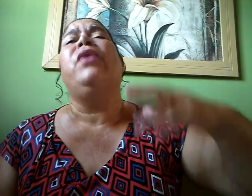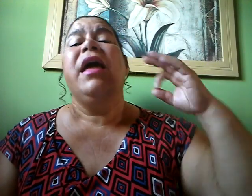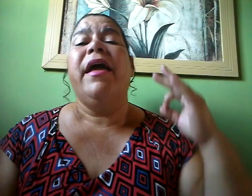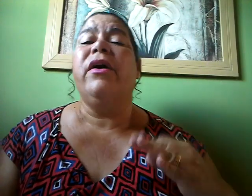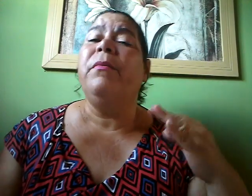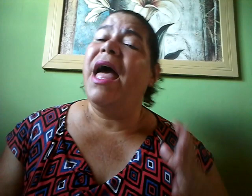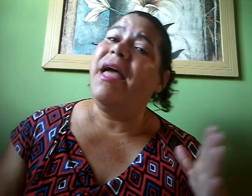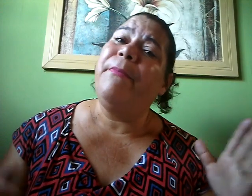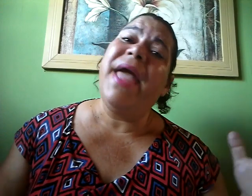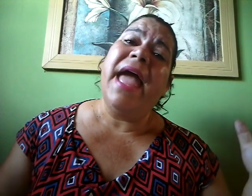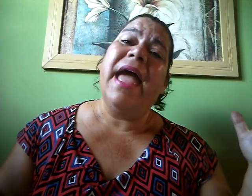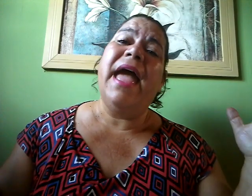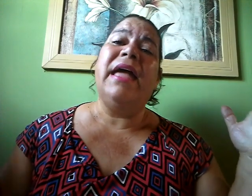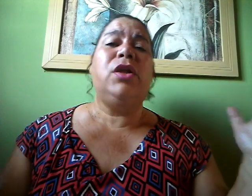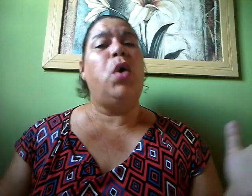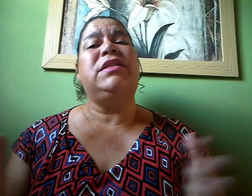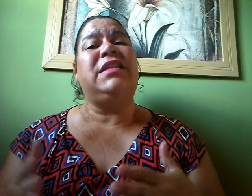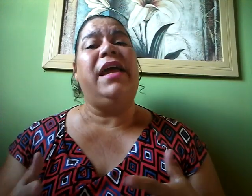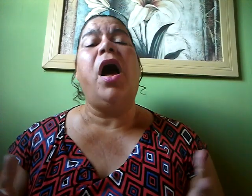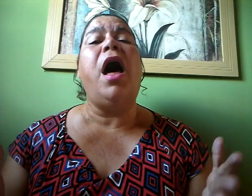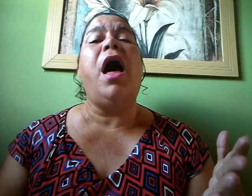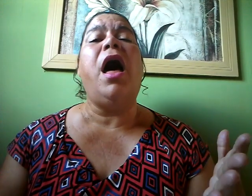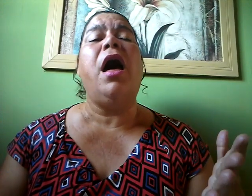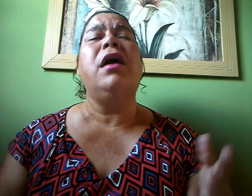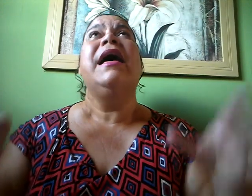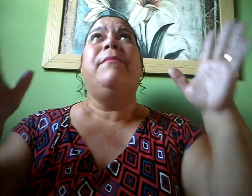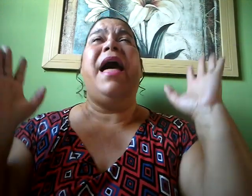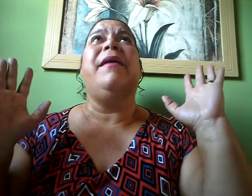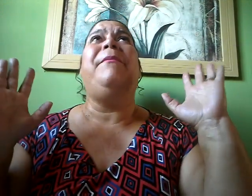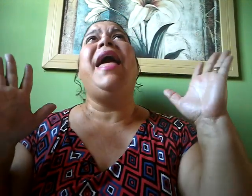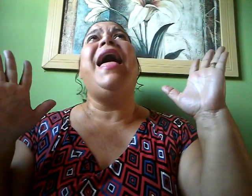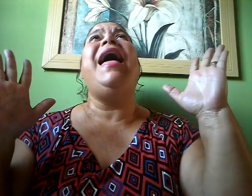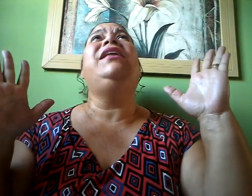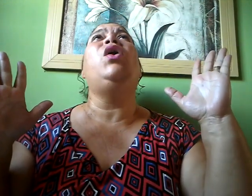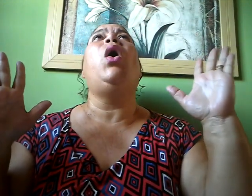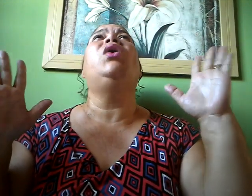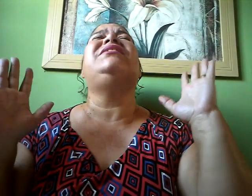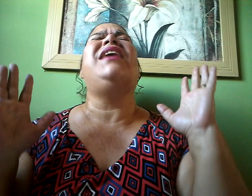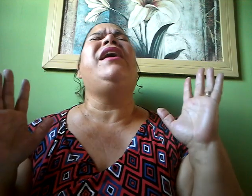Eu me arrependo Senhor Me arrependo Senhor